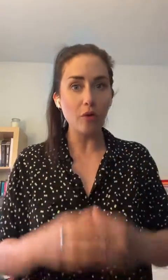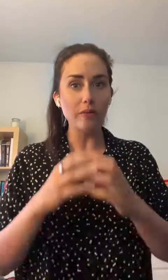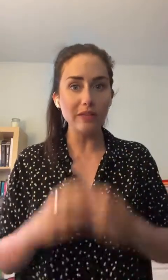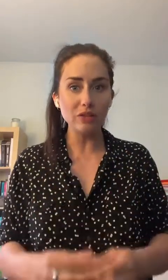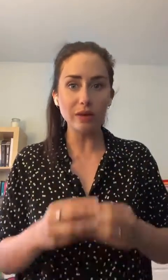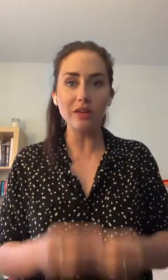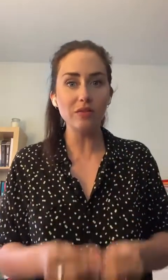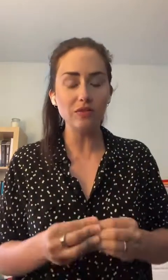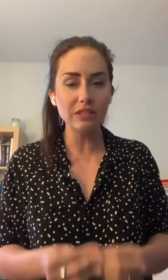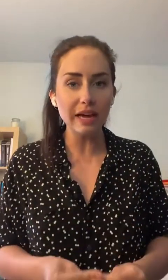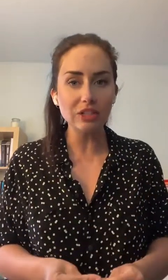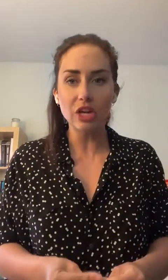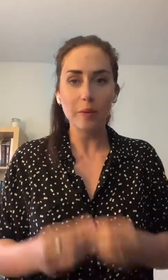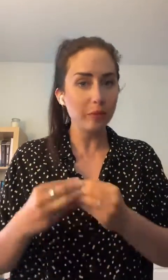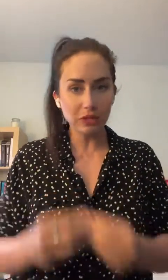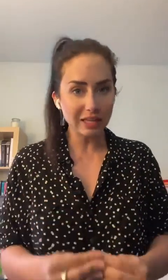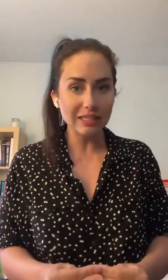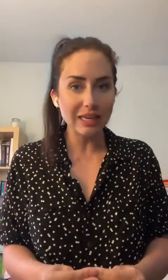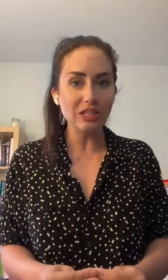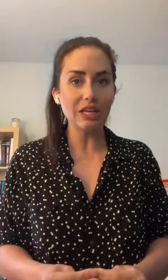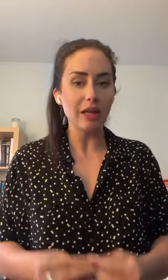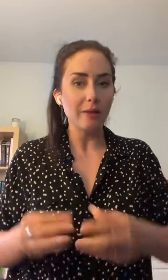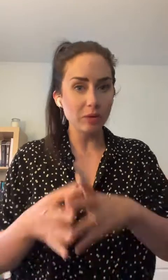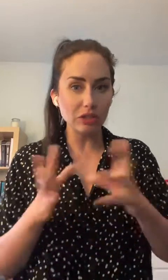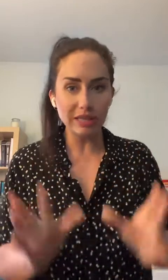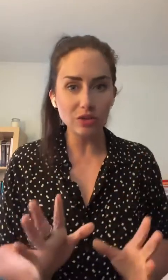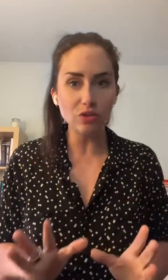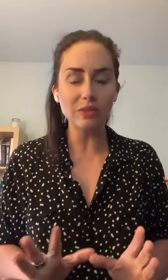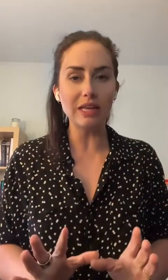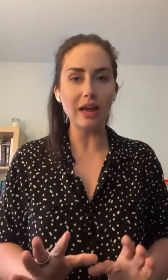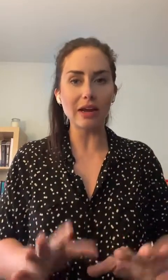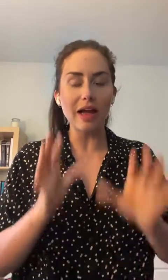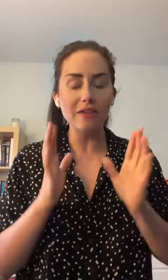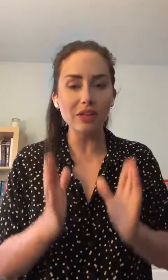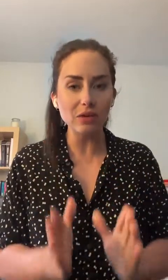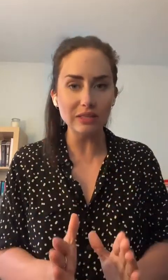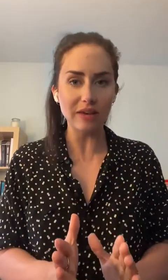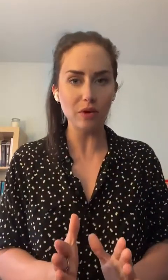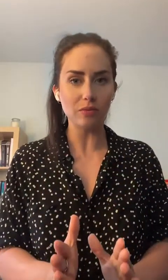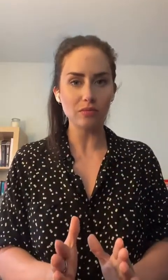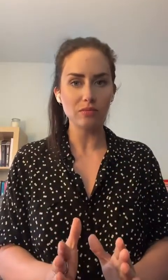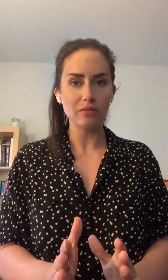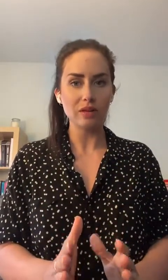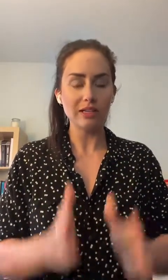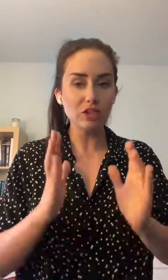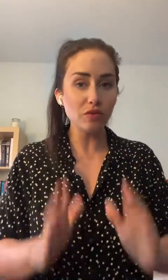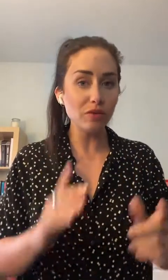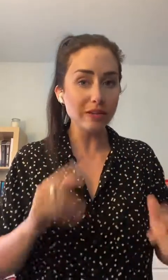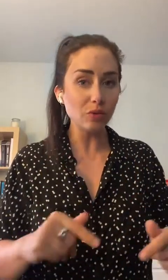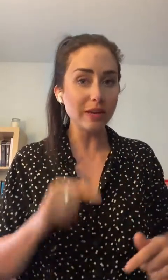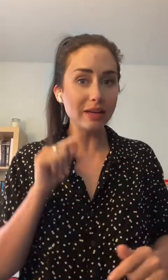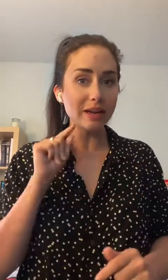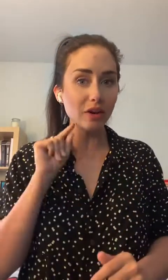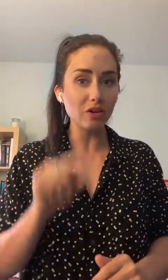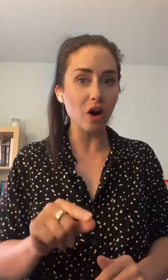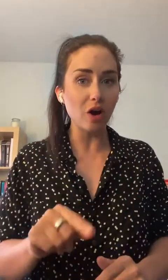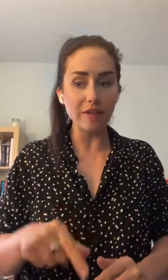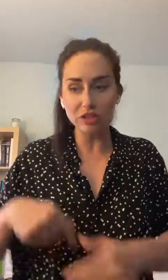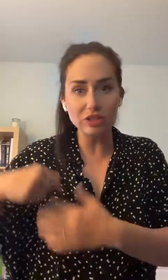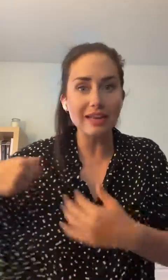nettoyer votre visage, pas juste avec des lingettes, pas juste avec une eau micellaire, avec un savon. Est-ce que vous nettoyerez le corps avec juste